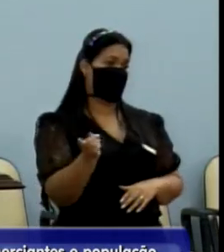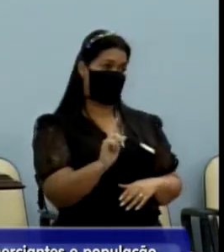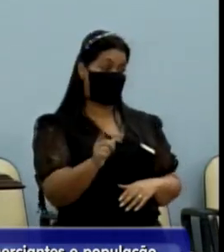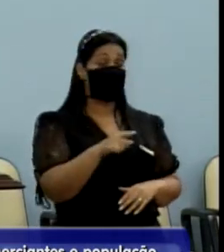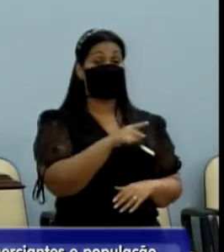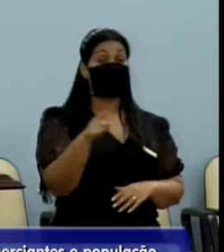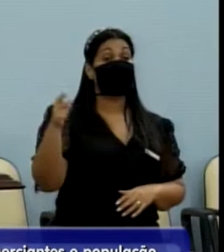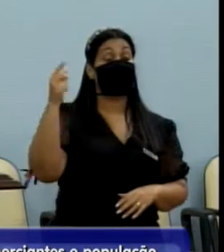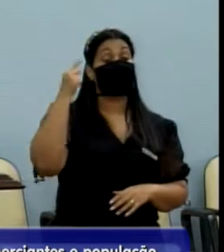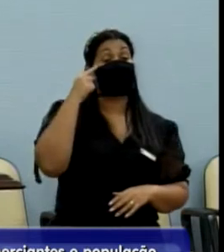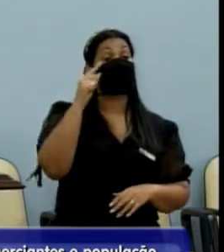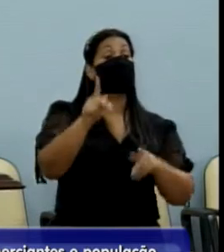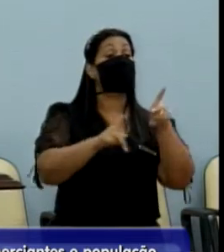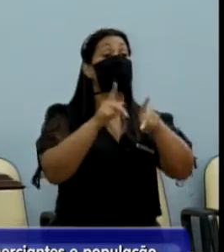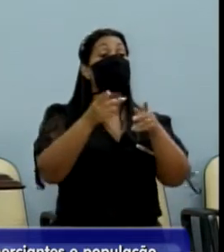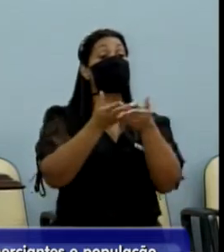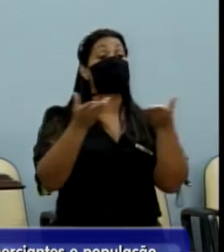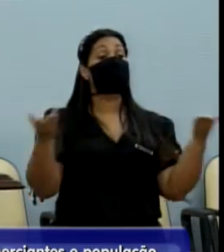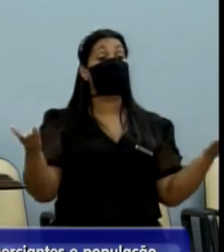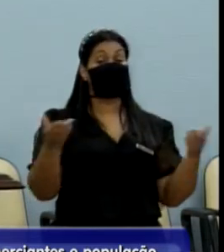você está pensando na população.